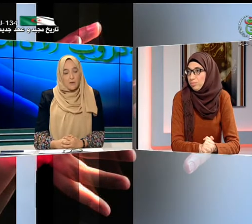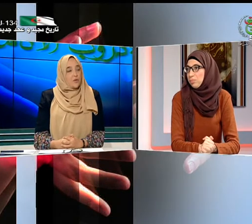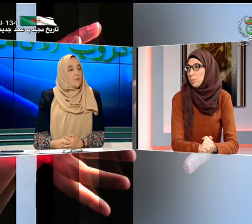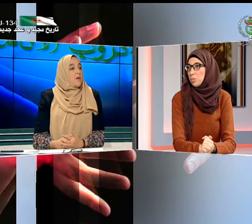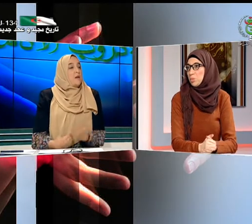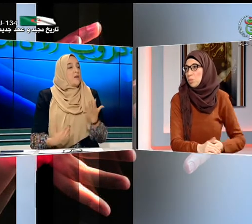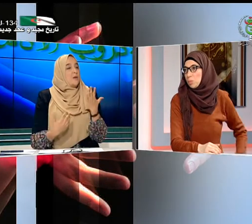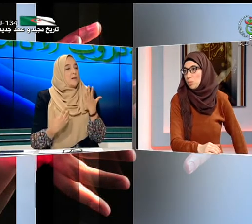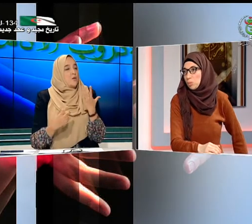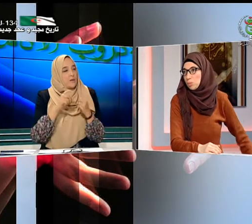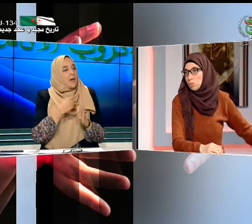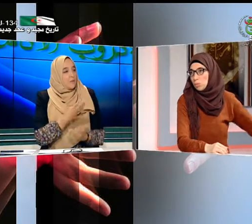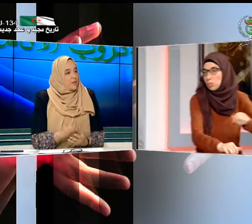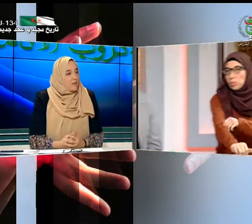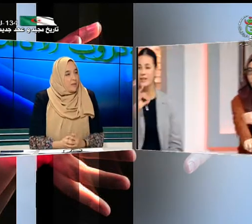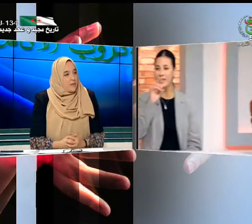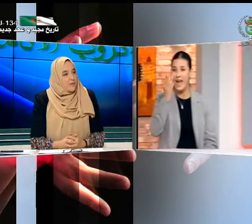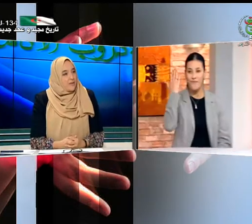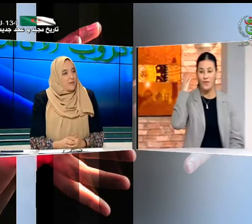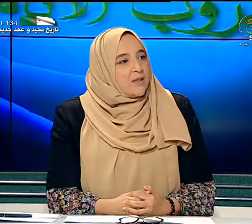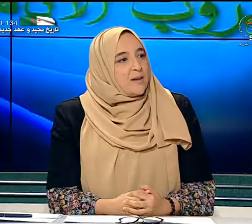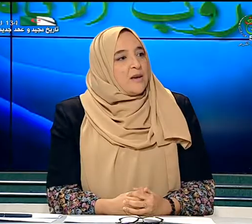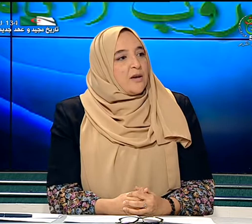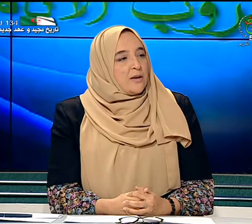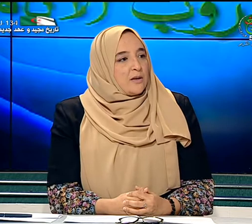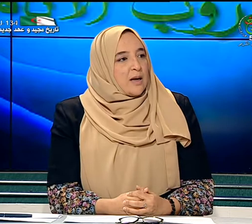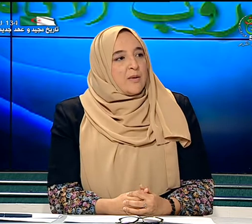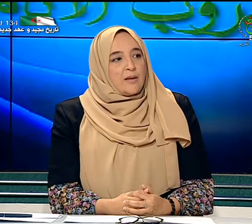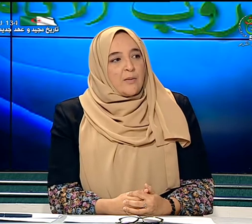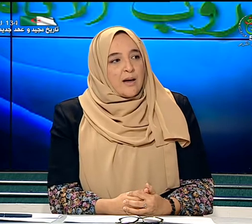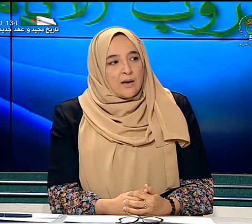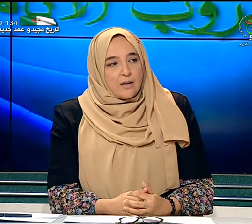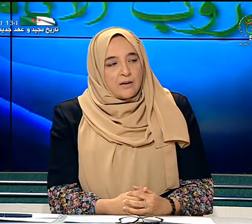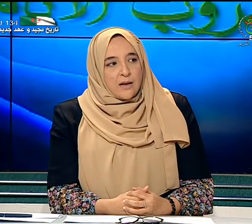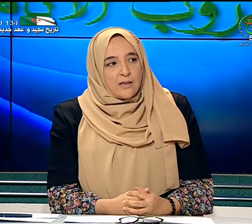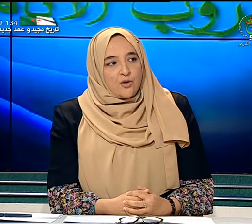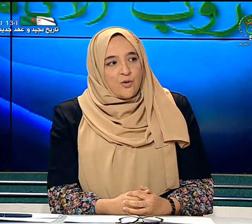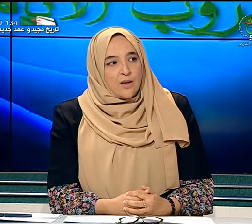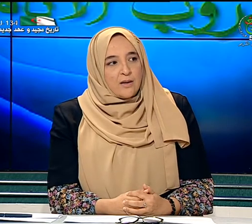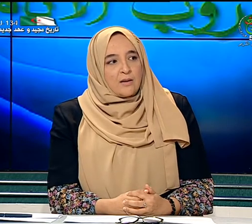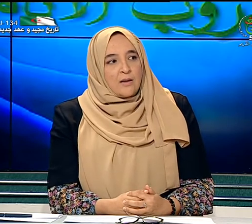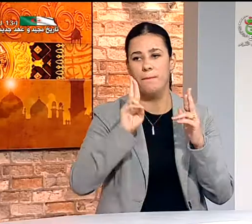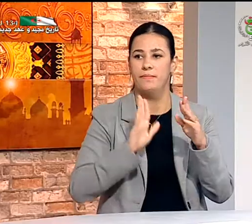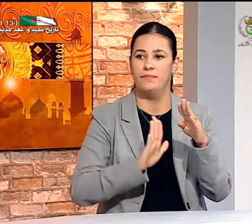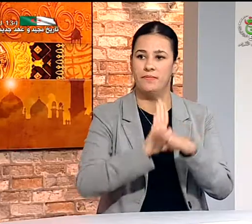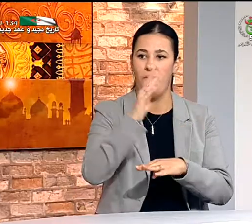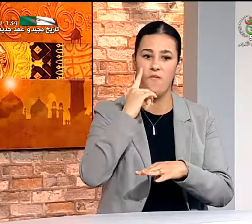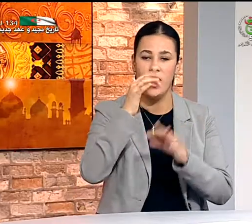الصم نعم تريدين إضافة شيء إنجازية؟ قبل قرار رئيس الجمهورية سيد عبد المجيد تبون